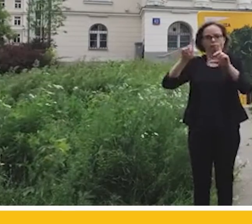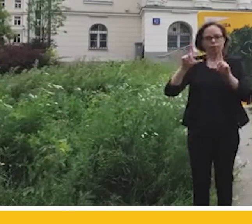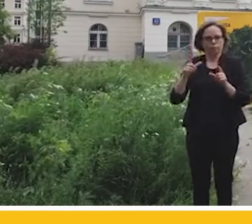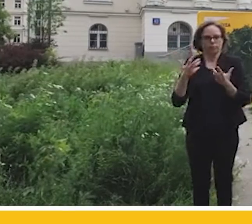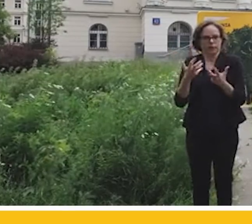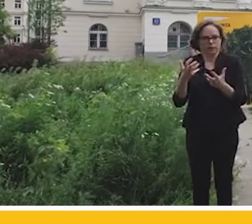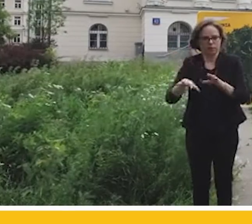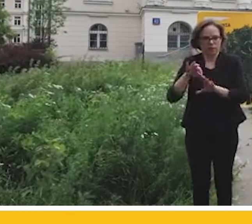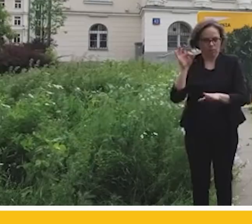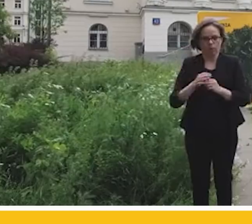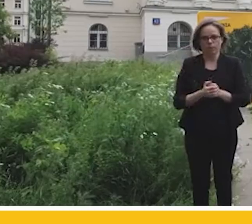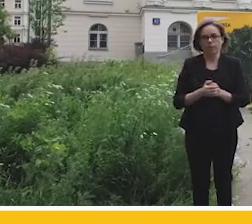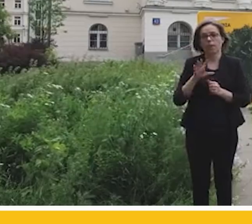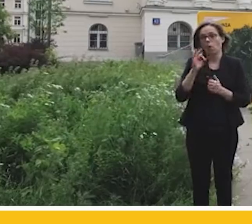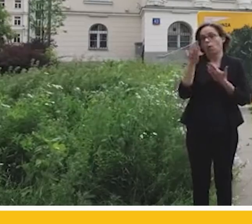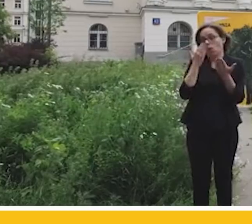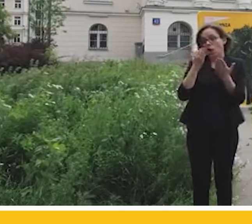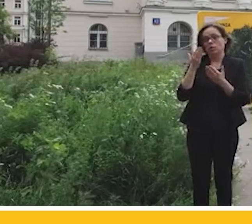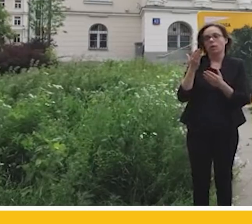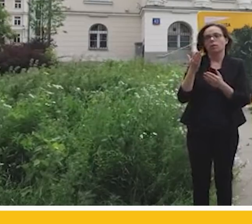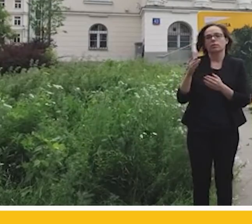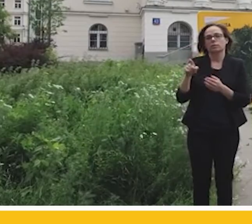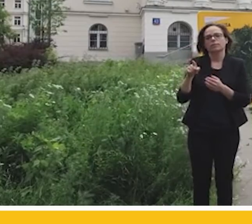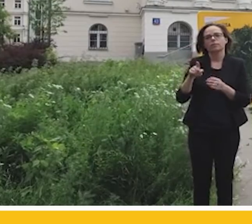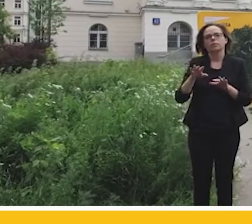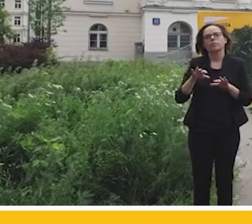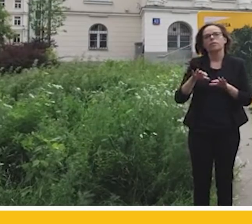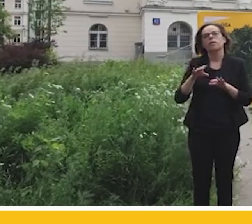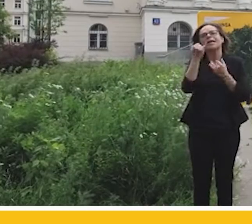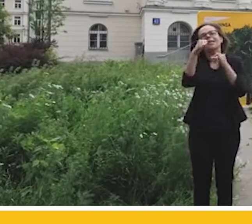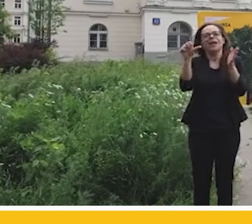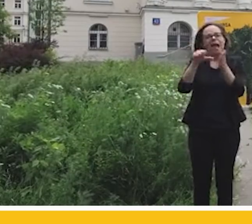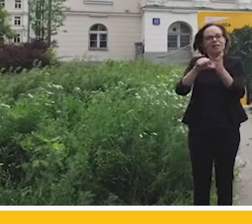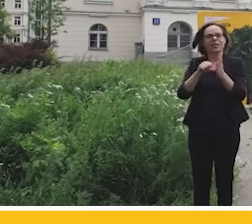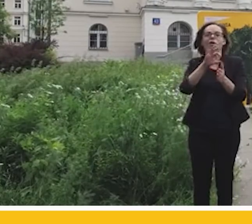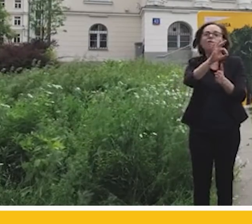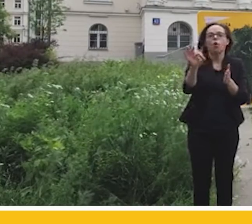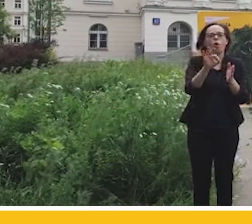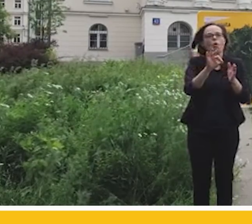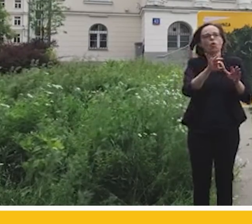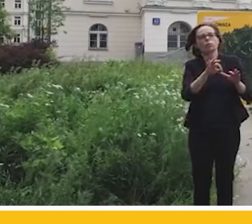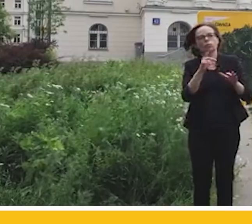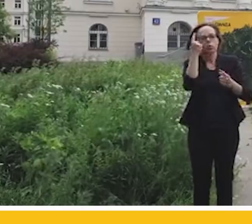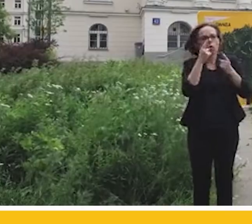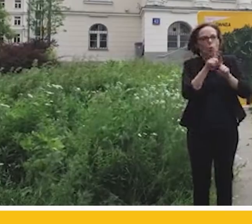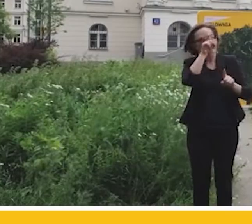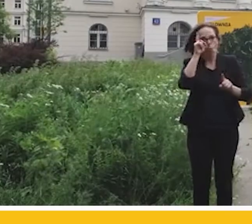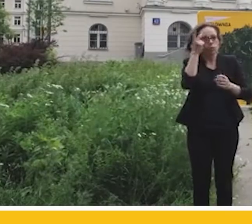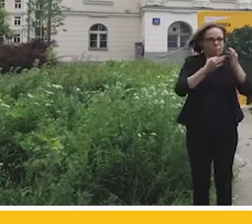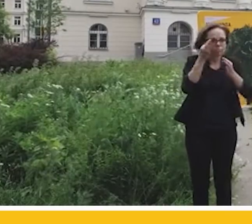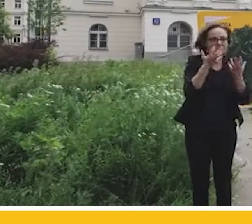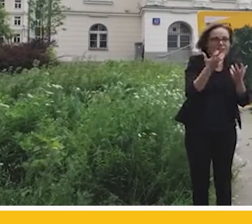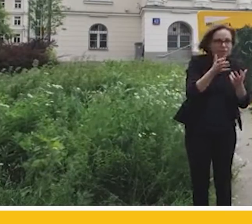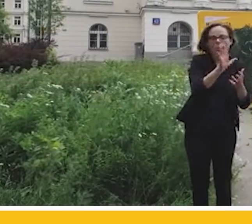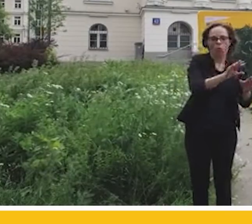składa, że chyba odpłynęli do Rafała Trzaskowskiego od innych kandydatów, bo jak się popatrzy teraz na wyniki Władysława Kosiniaka-Kamysza, Roberta